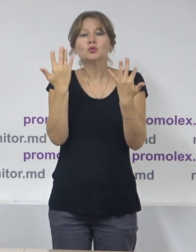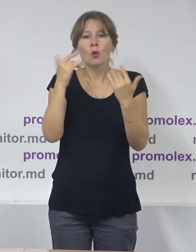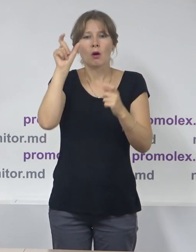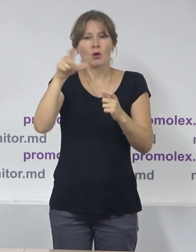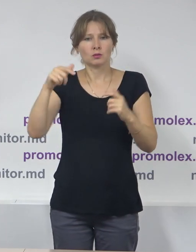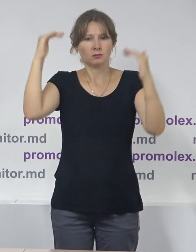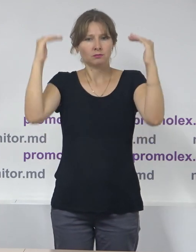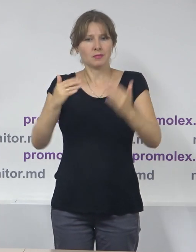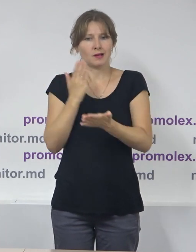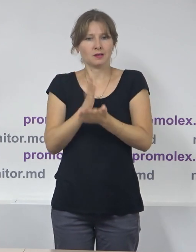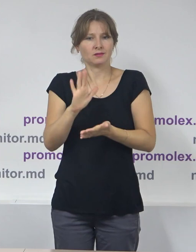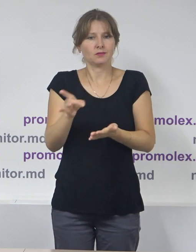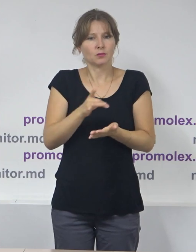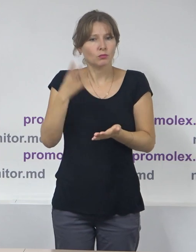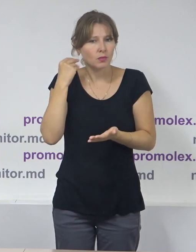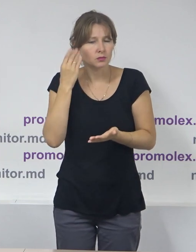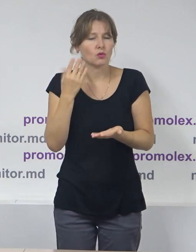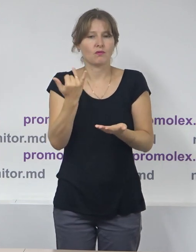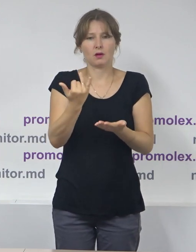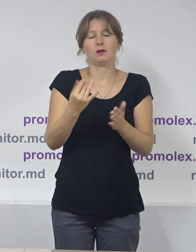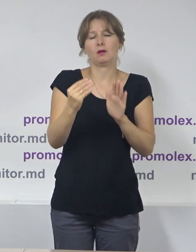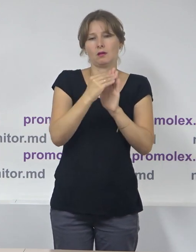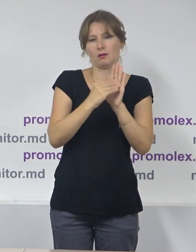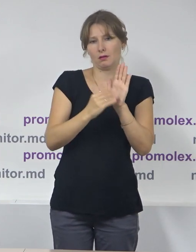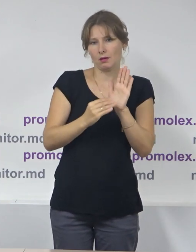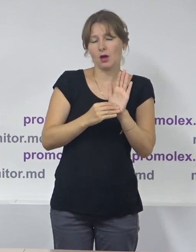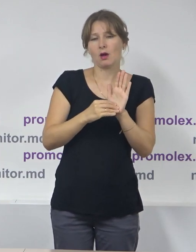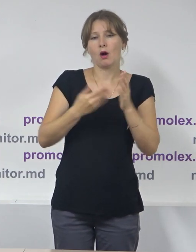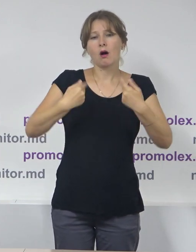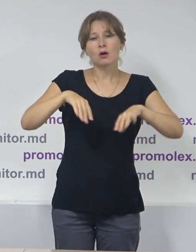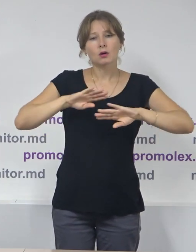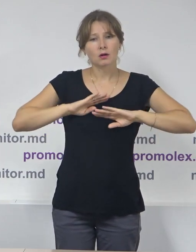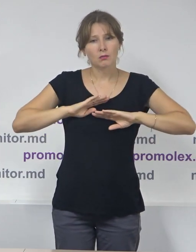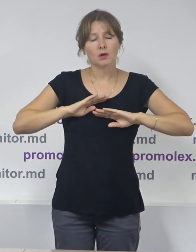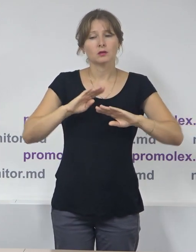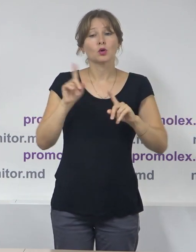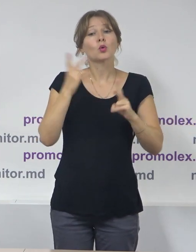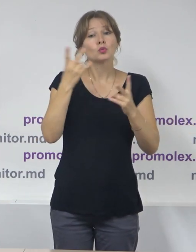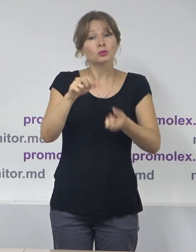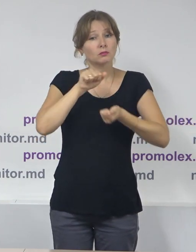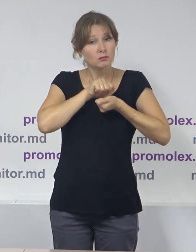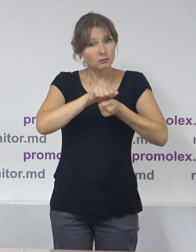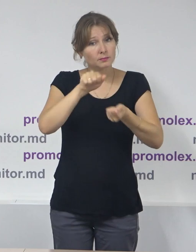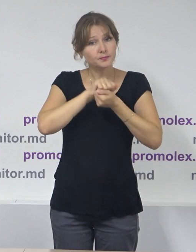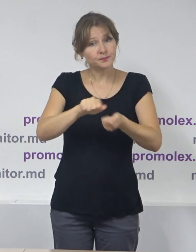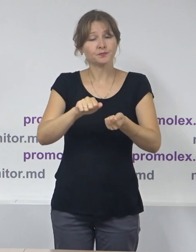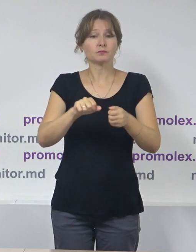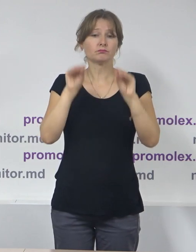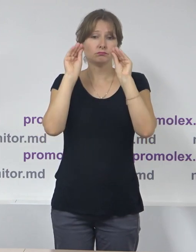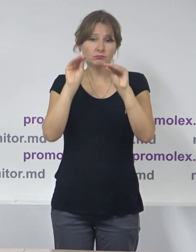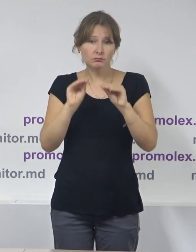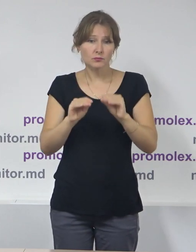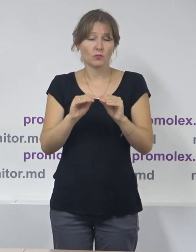acest sens, în raport, avem chiar și o recomandare în adresa Agenției Servicii Publice de a publica aceste date